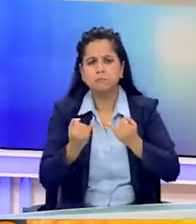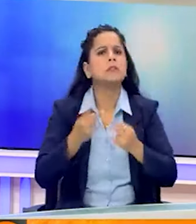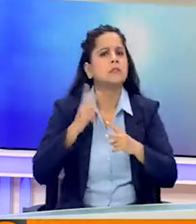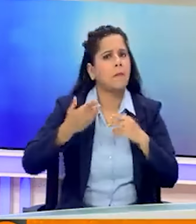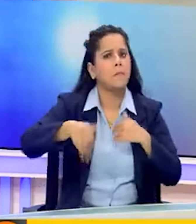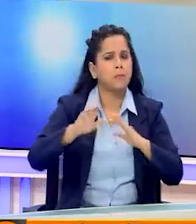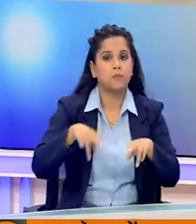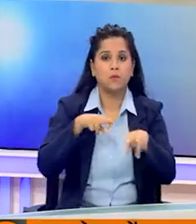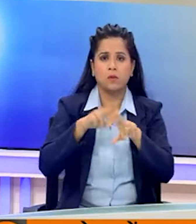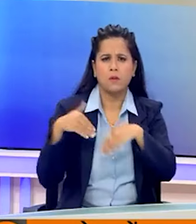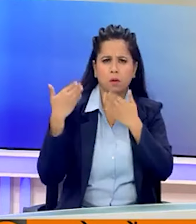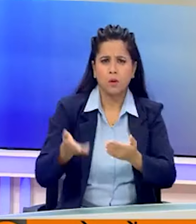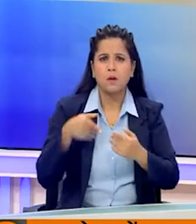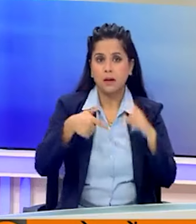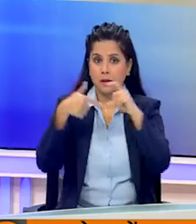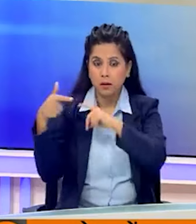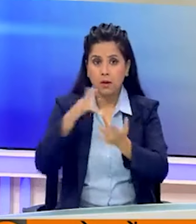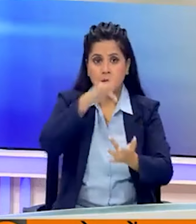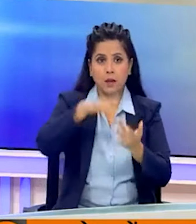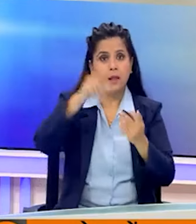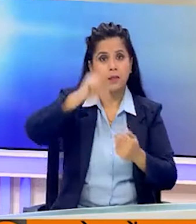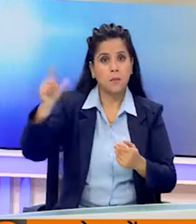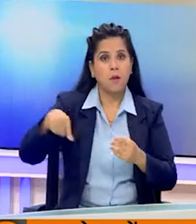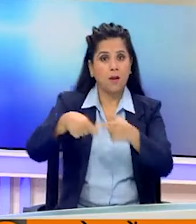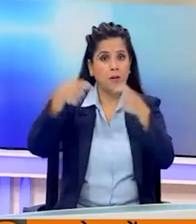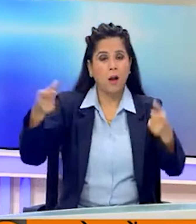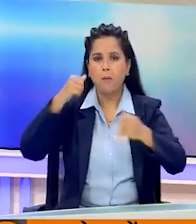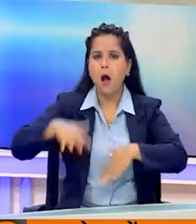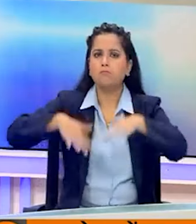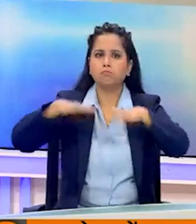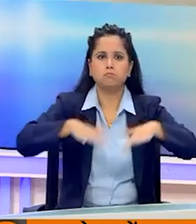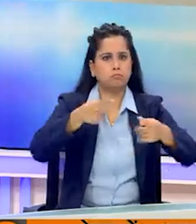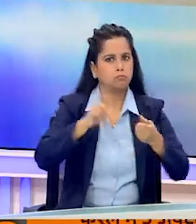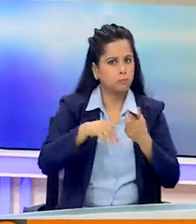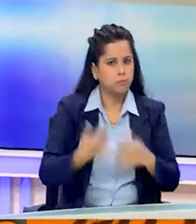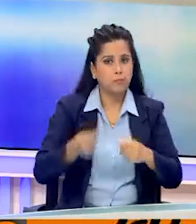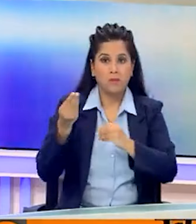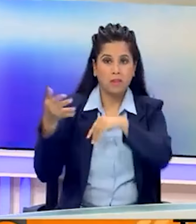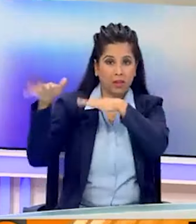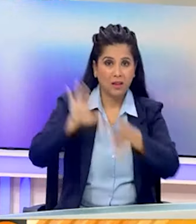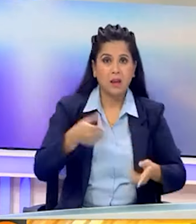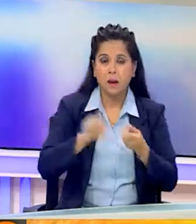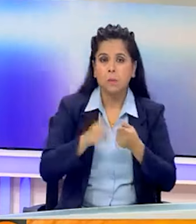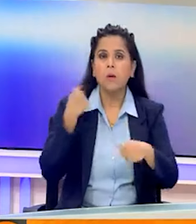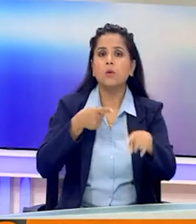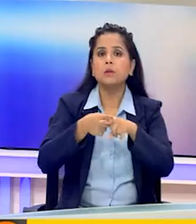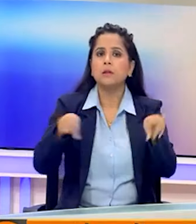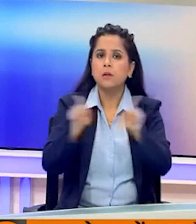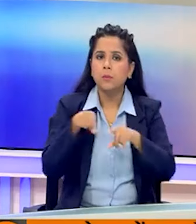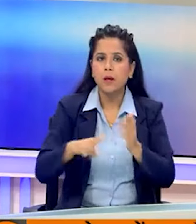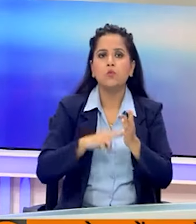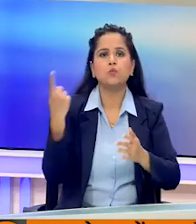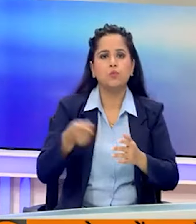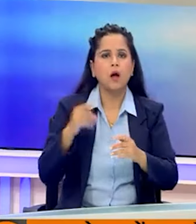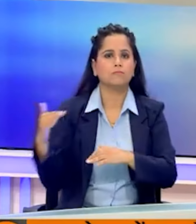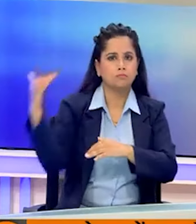शुक्रवार से पूर्वी और मधे नेपाल के बड़े हिस्से जलमगन हो गए है। वहीं भुस्कलन के कारण शनिवार से ही राष्ट्री